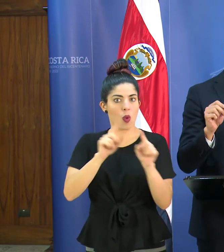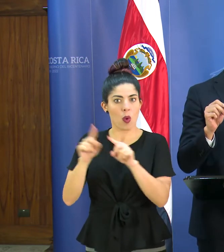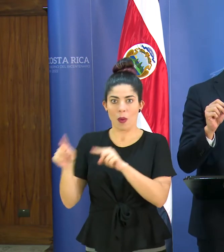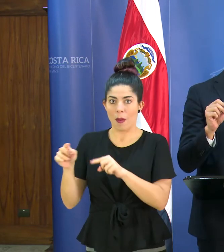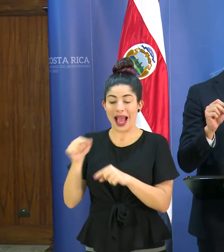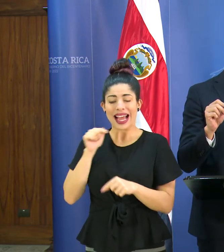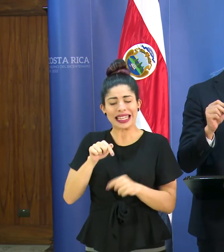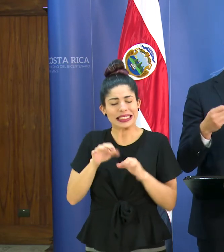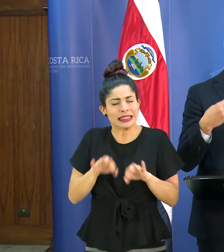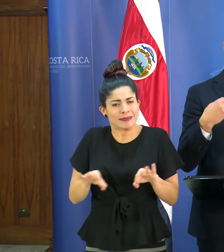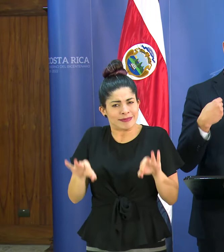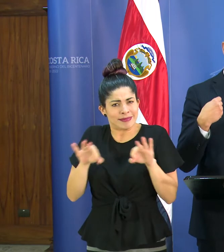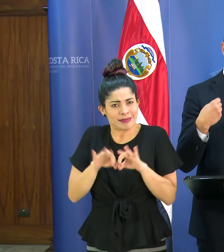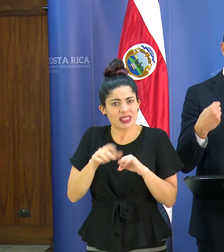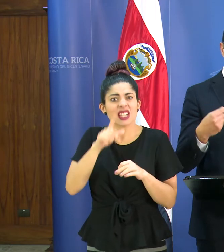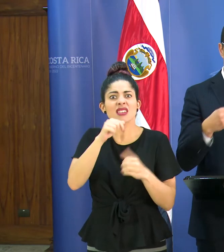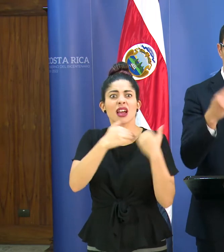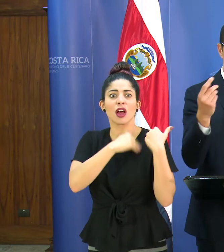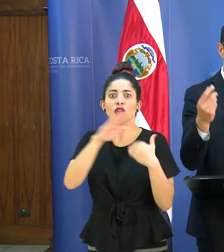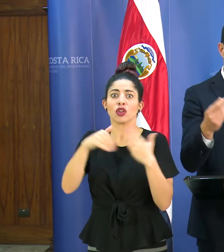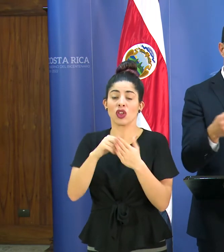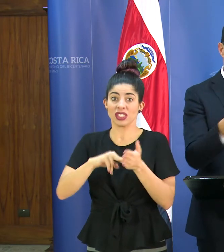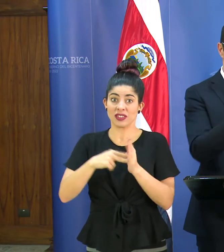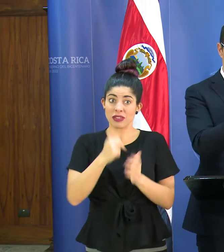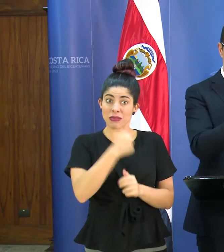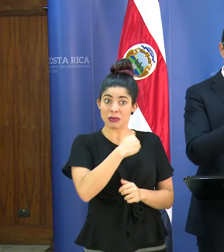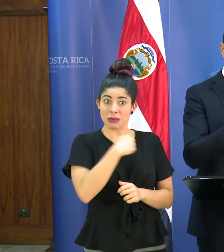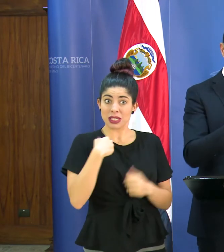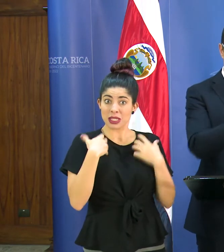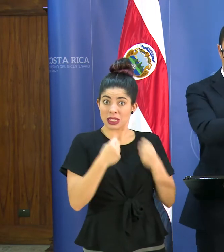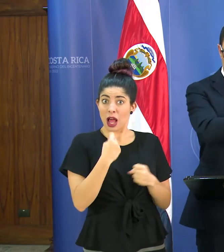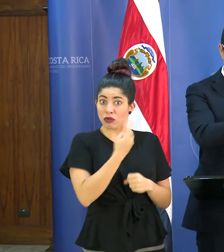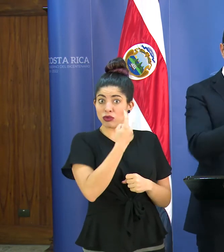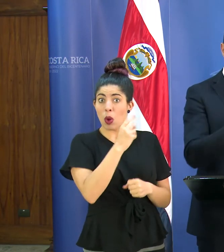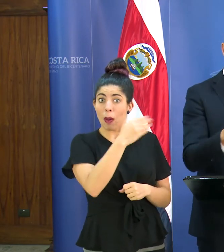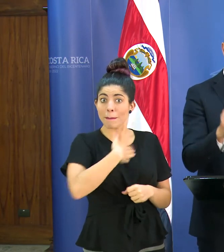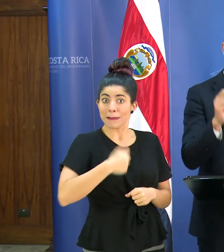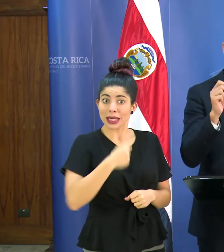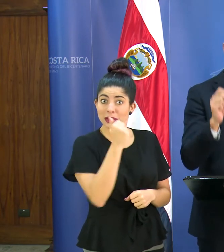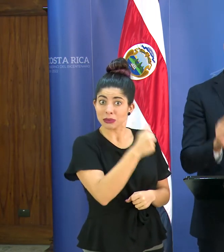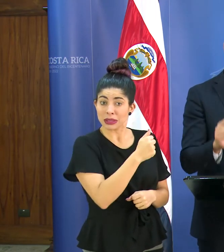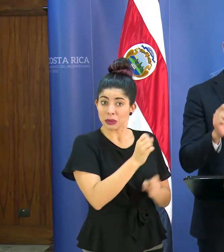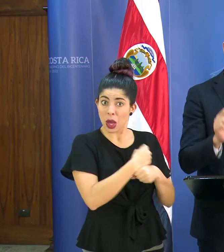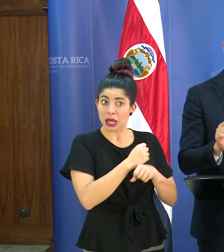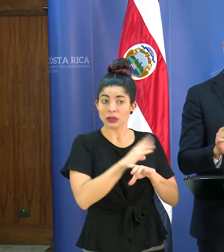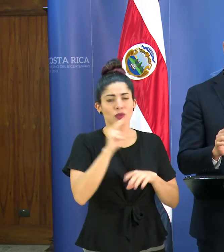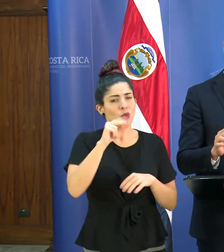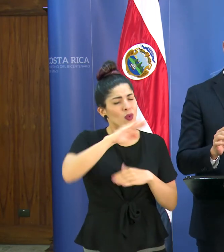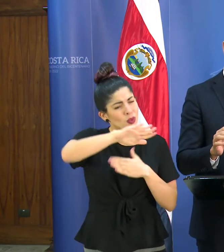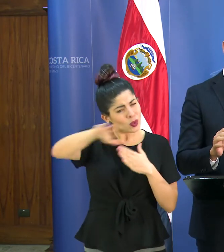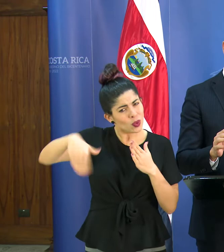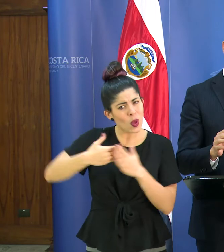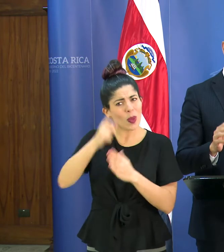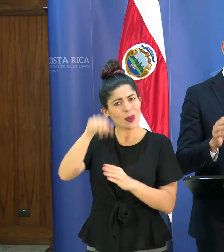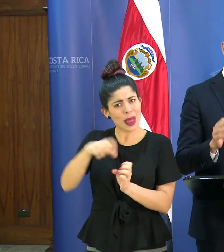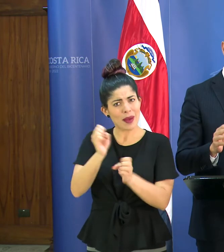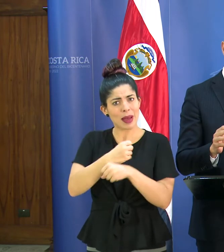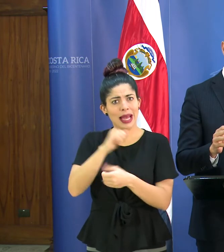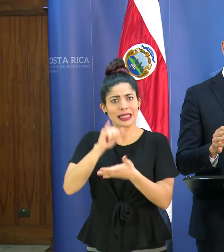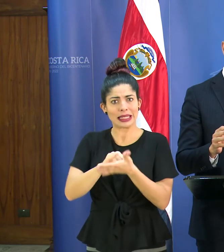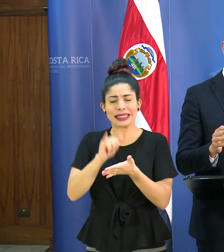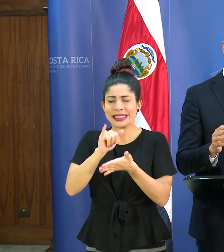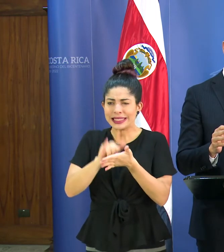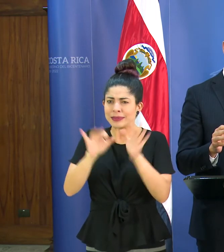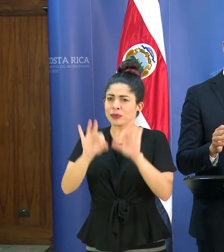todos. No es que solamente el ministro de Salud va a hacer las medidas, solamente el presidente, solamente el gabinete, ocupamos que todos se sumen en eso y eso es